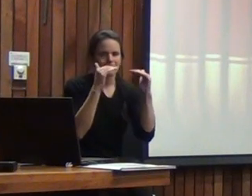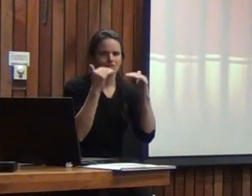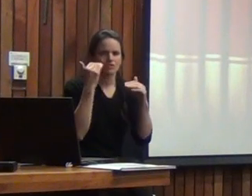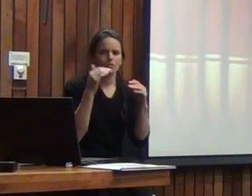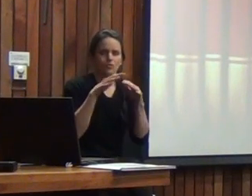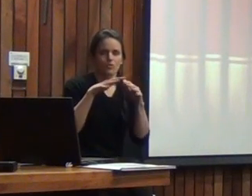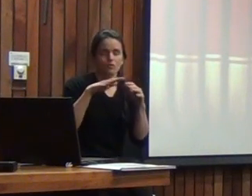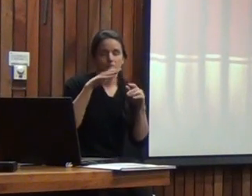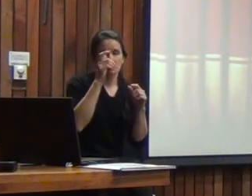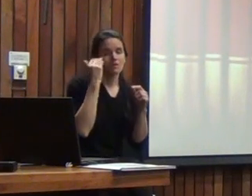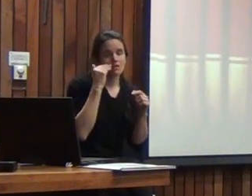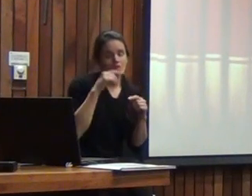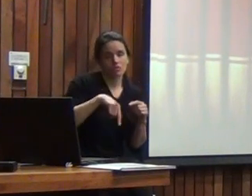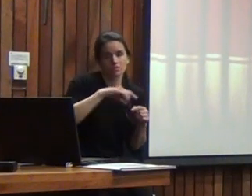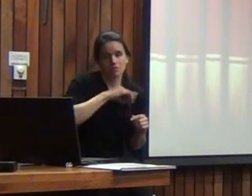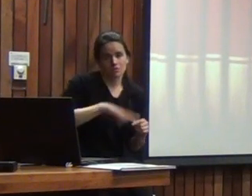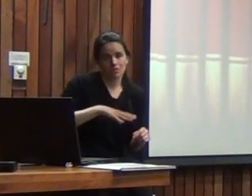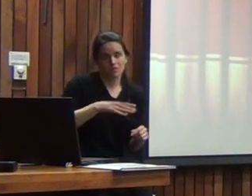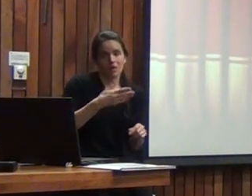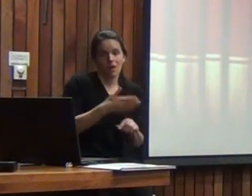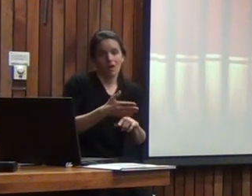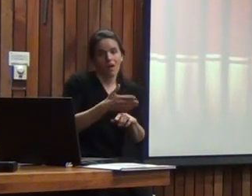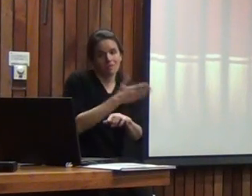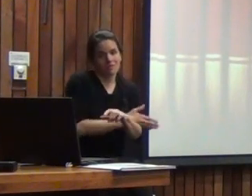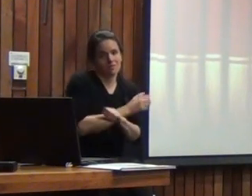antes de eso definitivamente no no se puede pasar